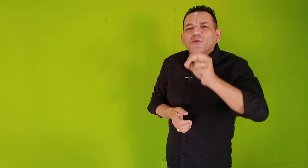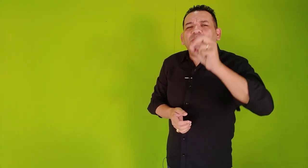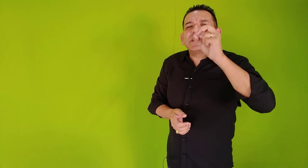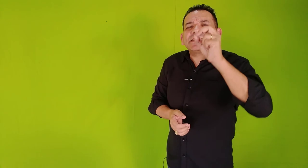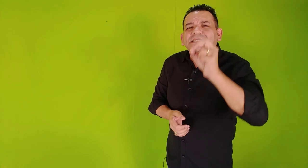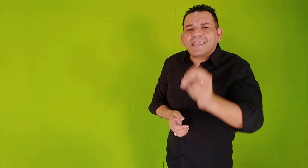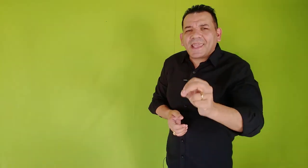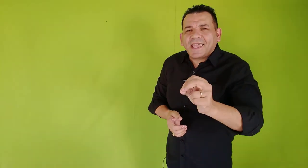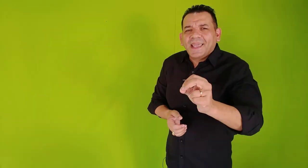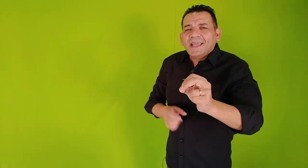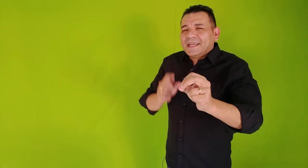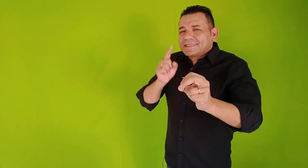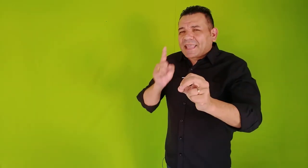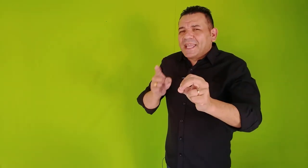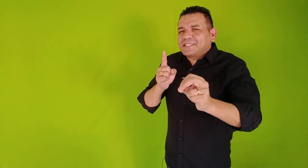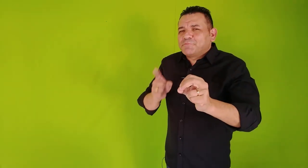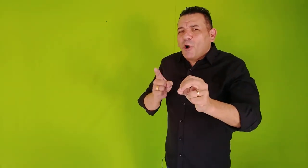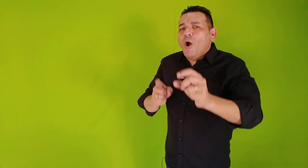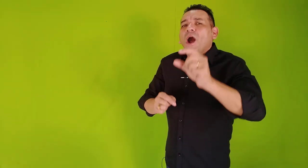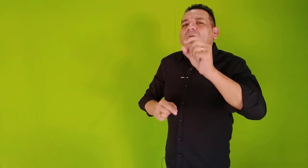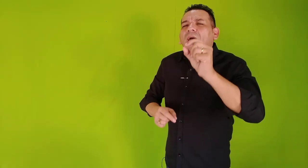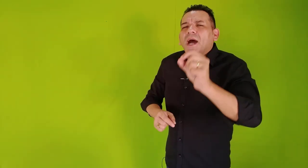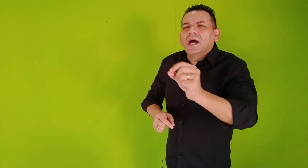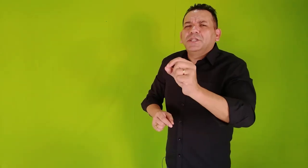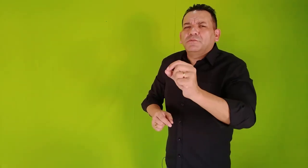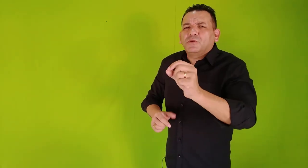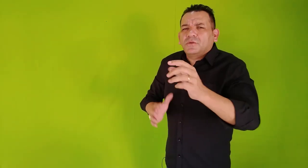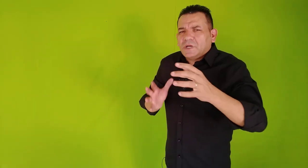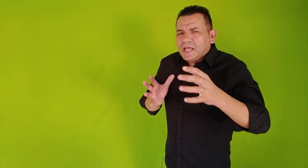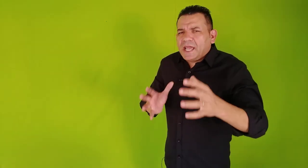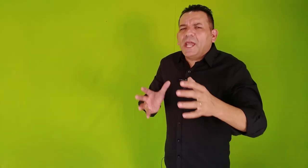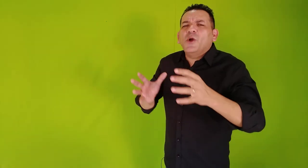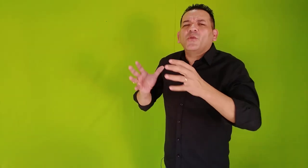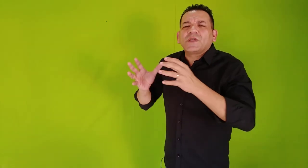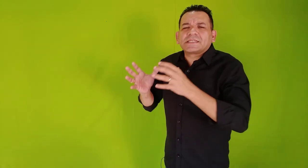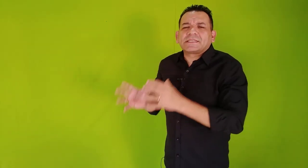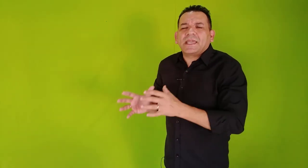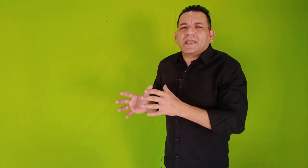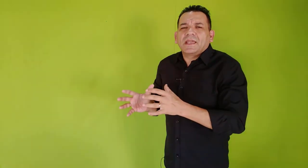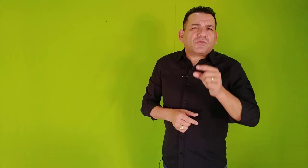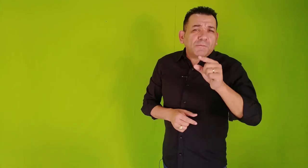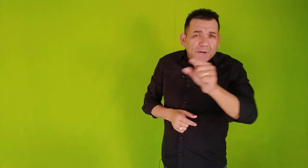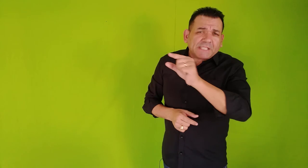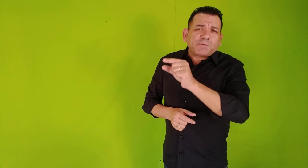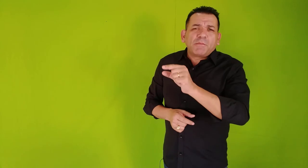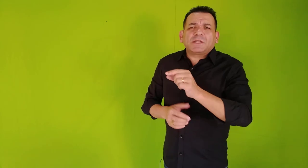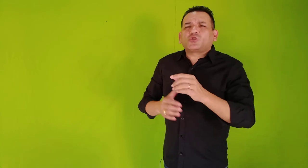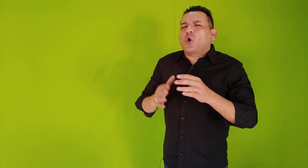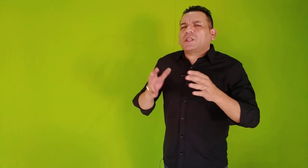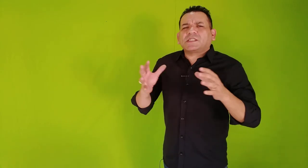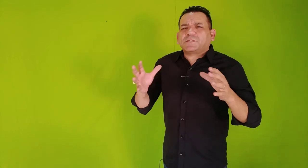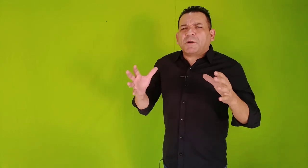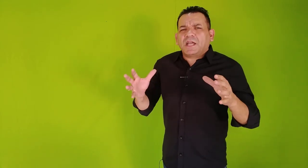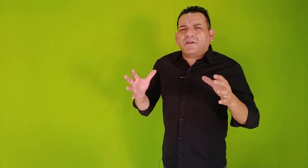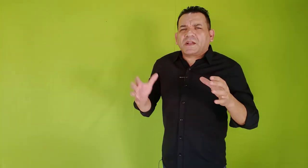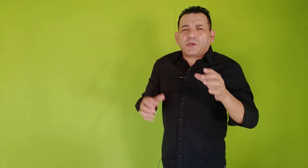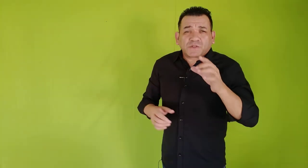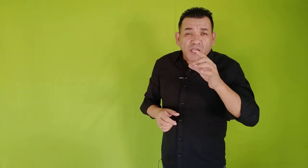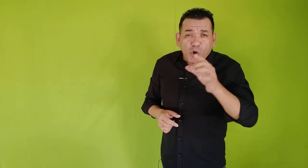venci. Tem de bom ânimo, eu venci. E principalmente todas as palavras que o Senhor